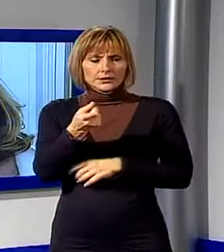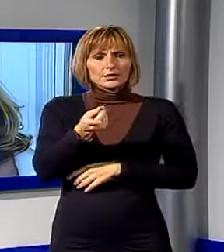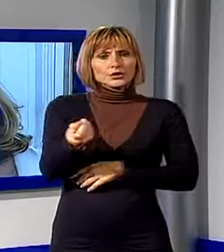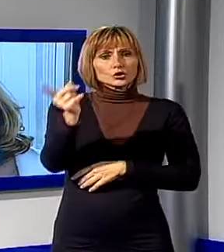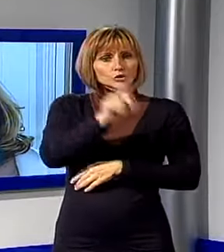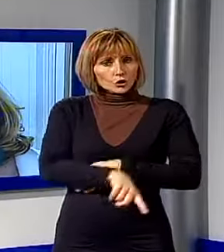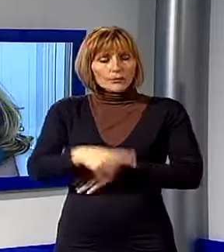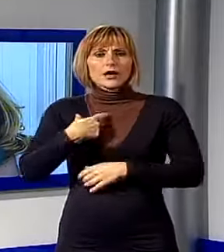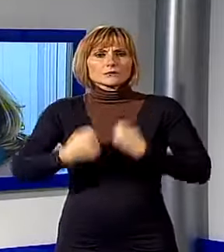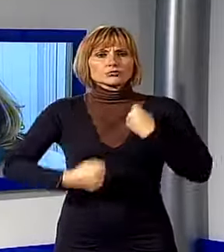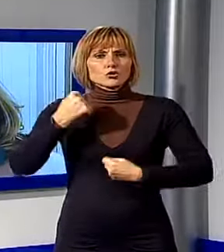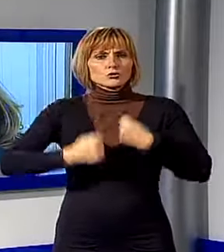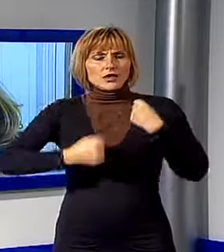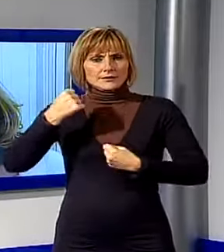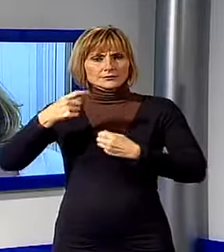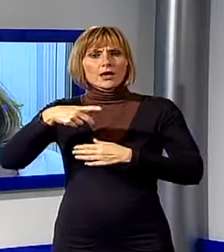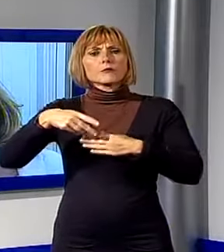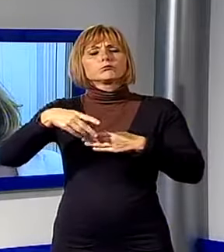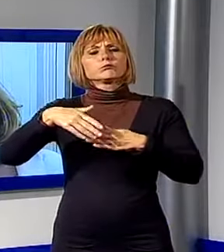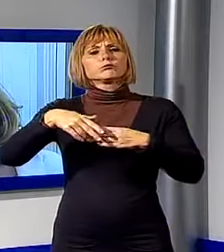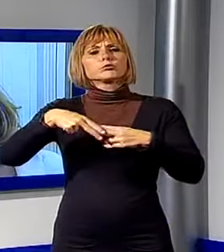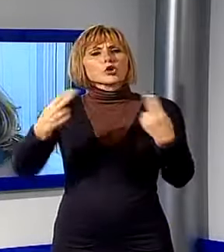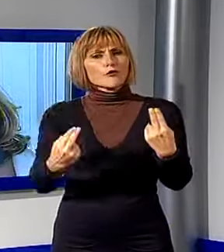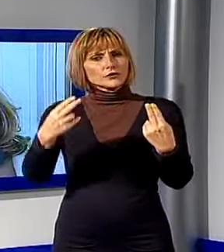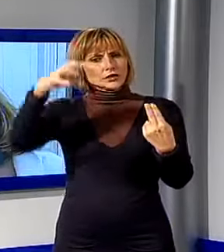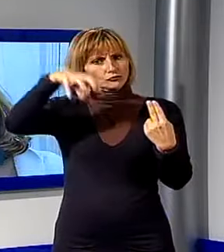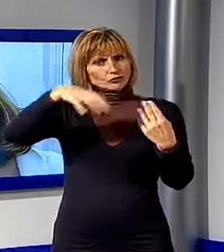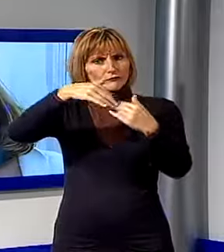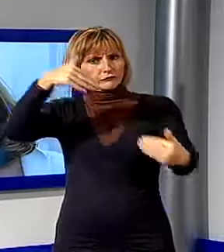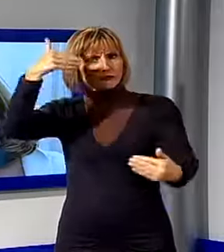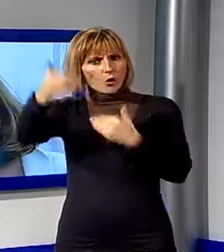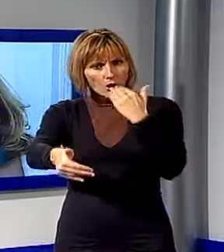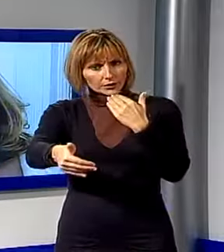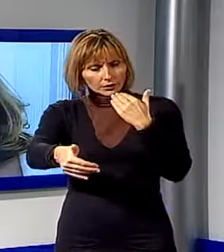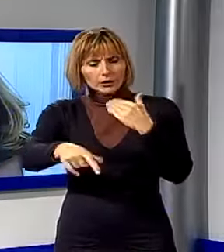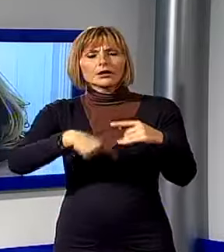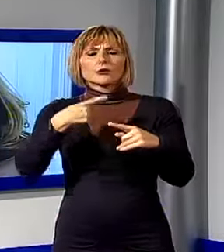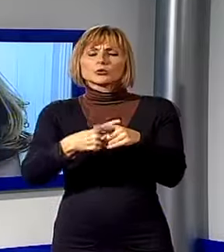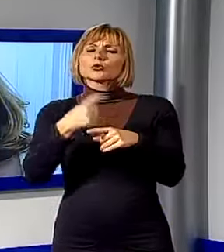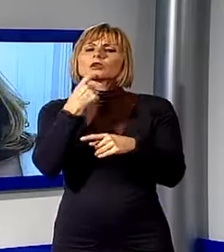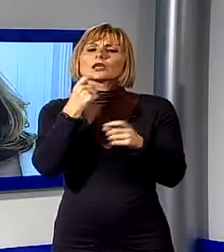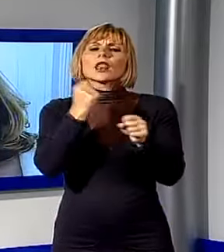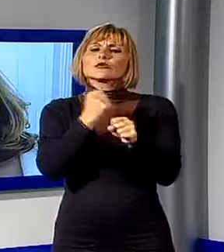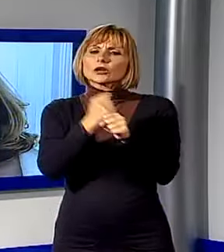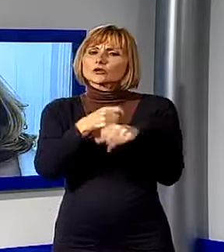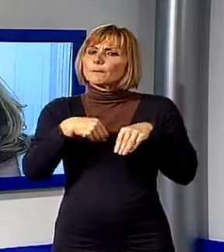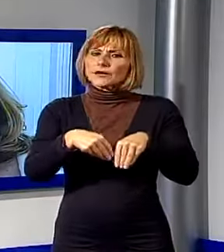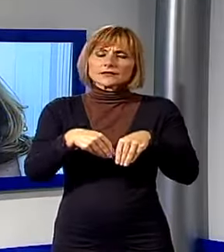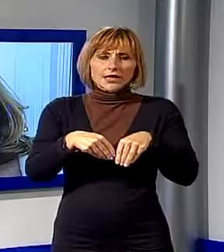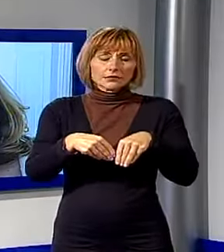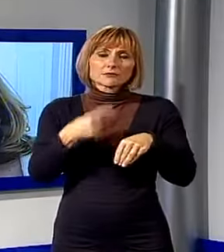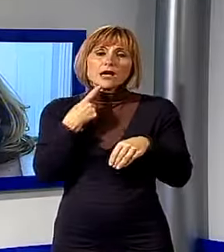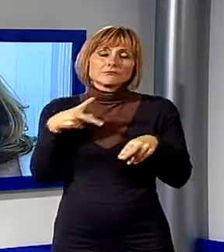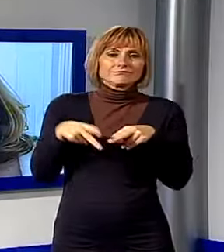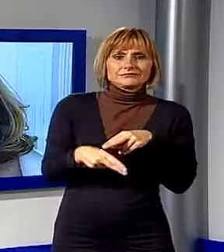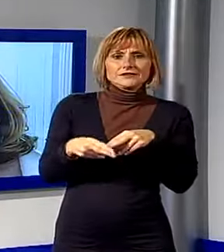dalla provincia ma comunque saranno presenti tutti i lavoratori che possono essere presenti perché non possiamo